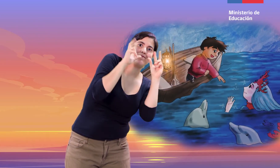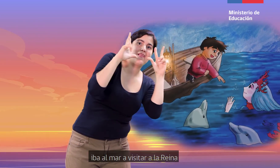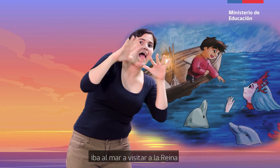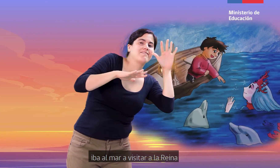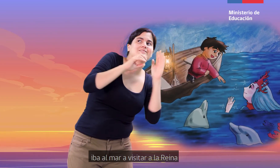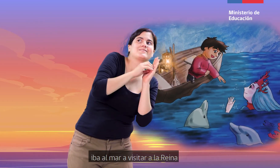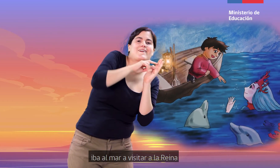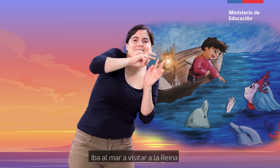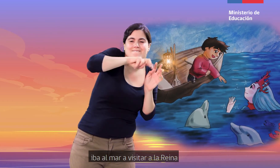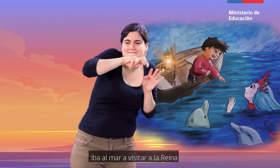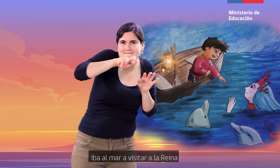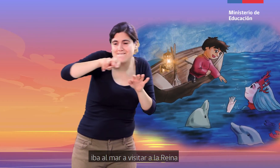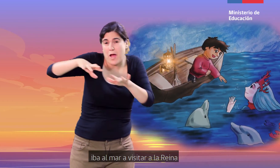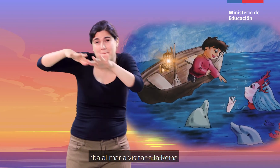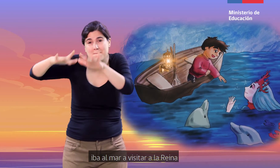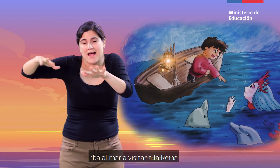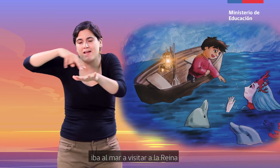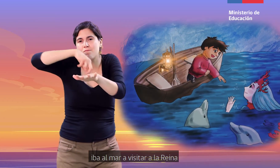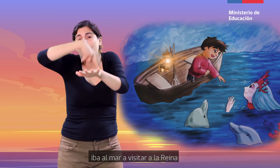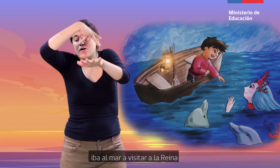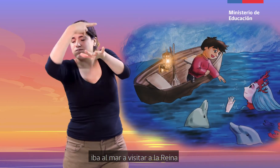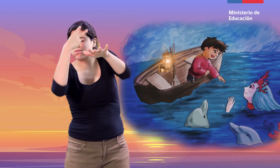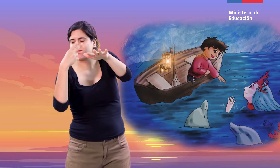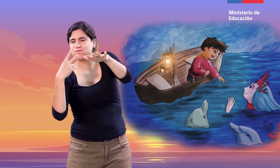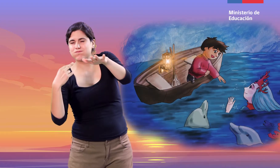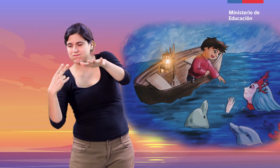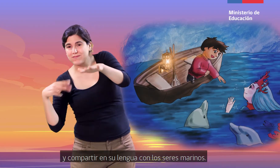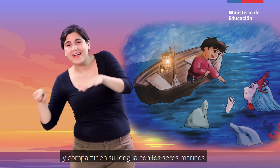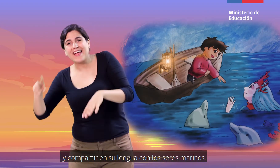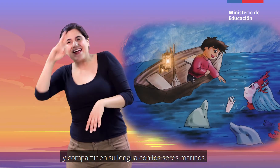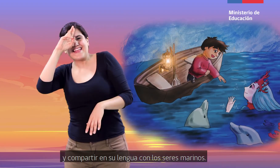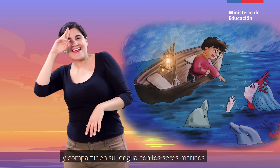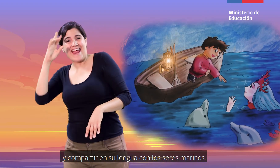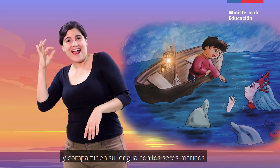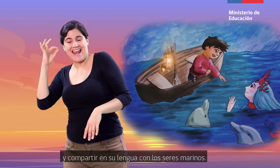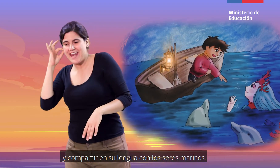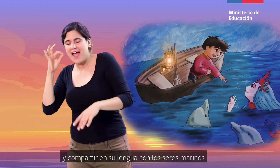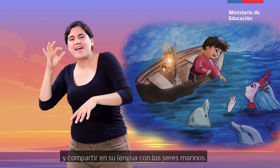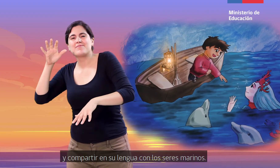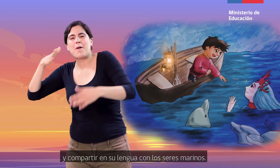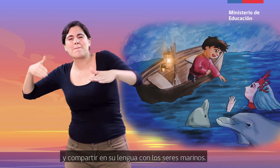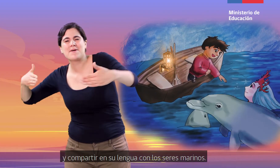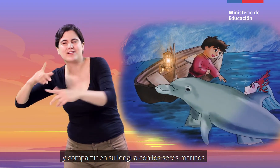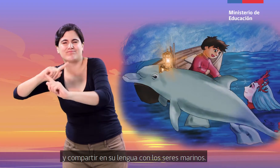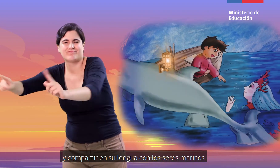iba al mar a visitar a la reina y compartir en su lengua con los seres marinos.